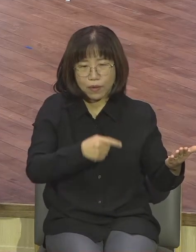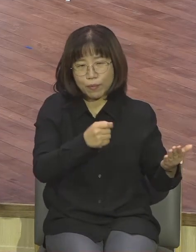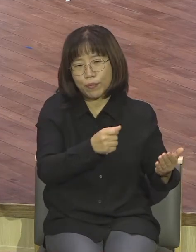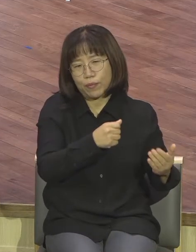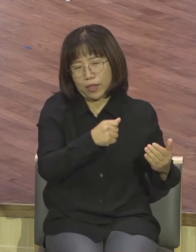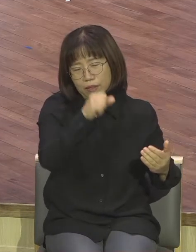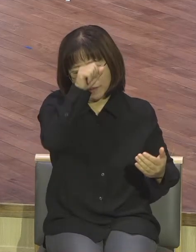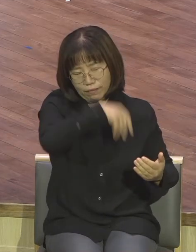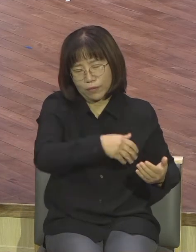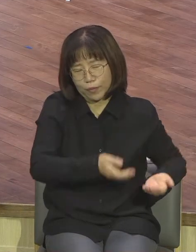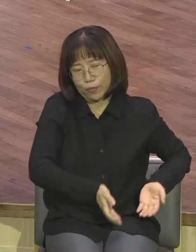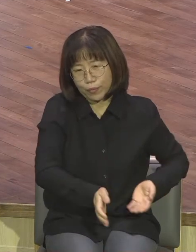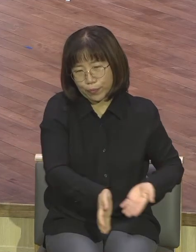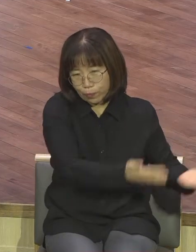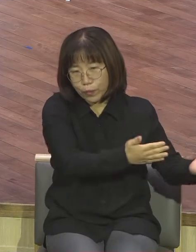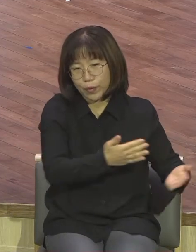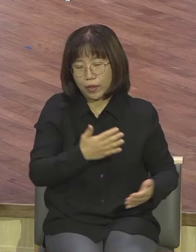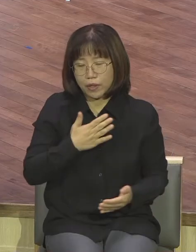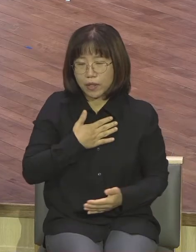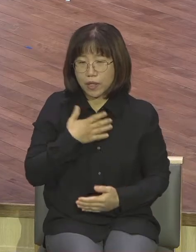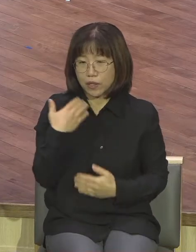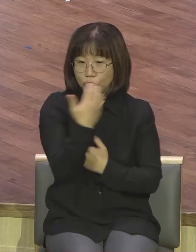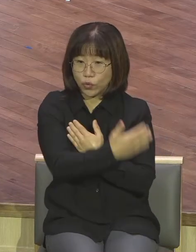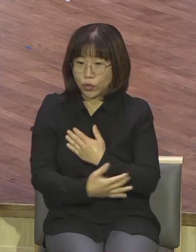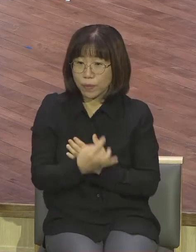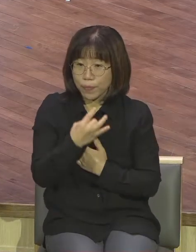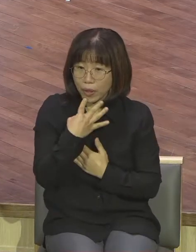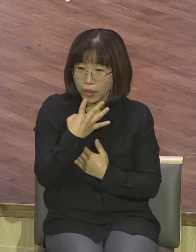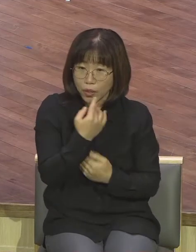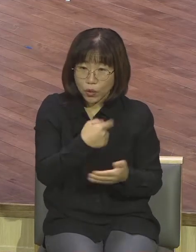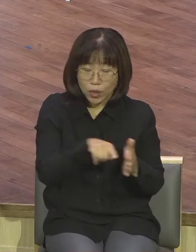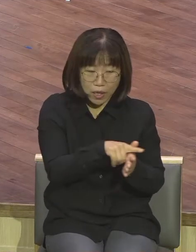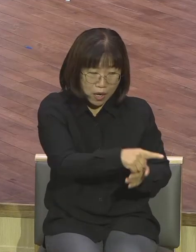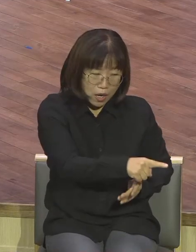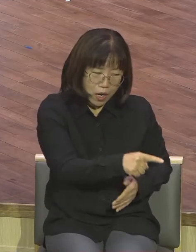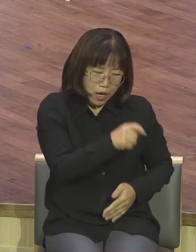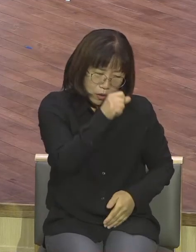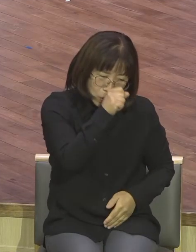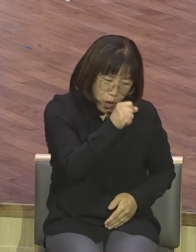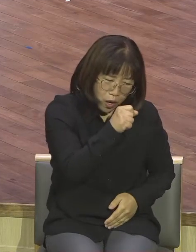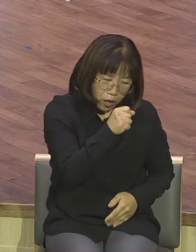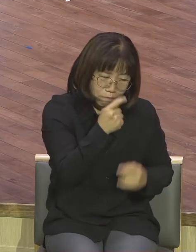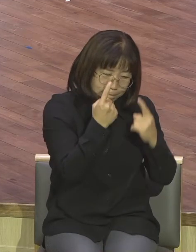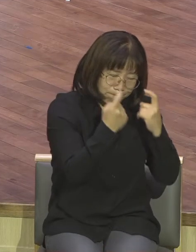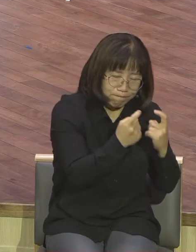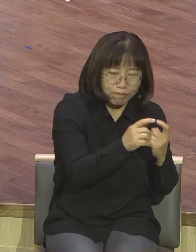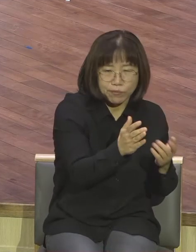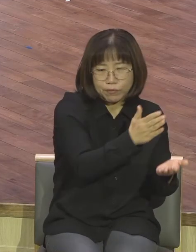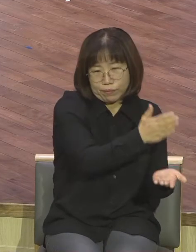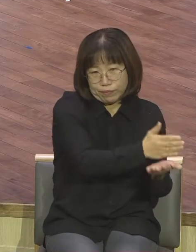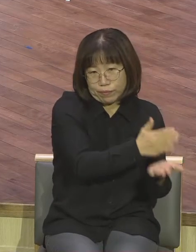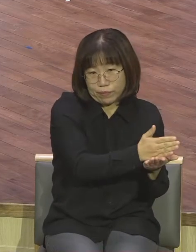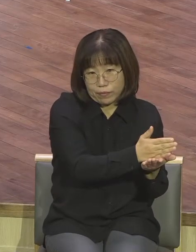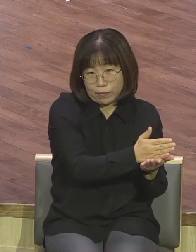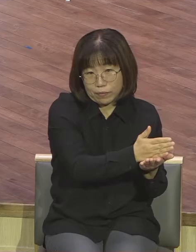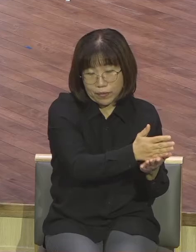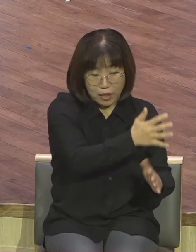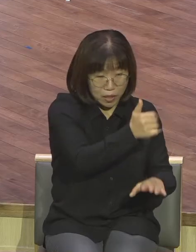내 육신의 욕심만을 위해서 계속 그걸 선택을 하면 사울이 되는 거예요 정반대로